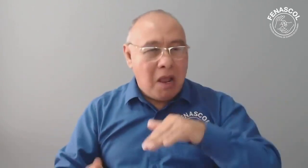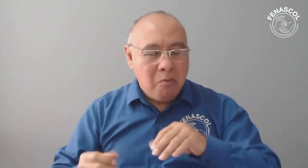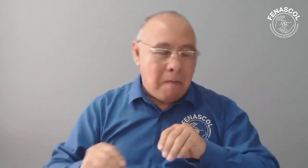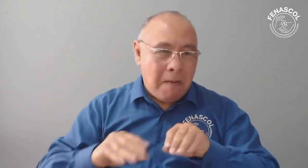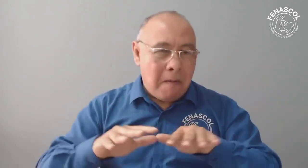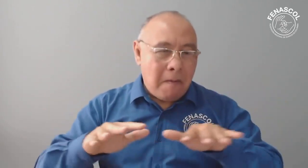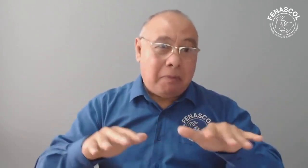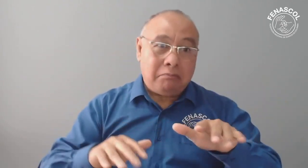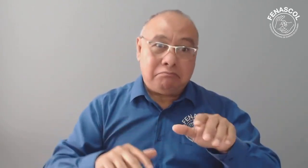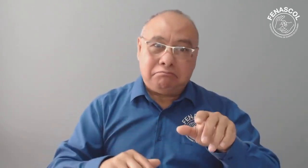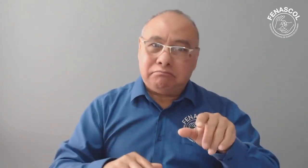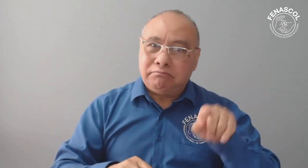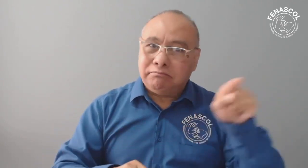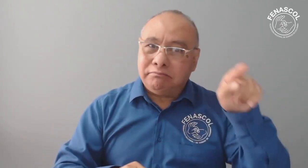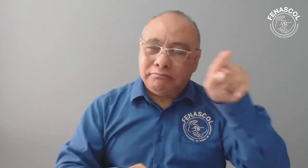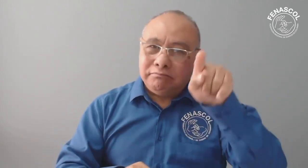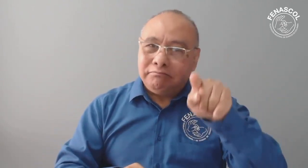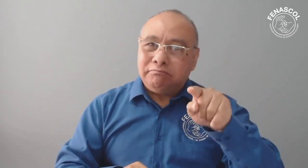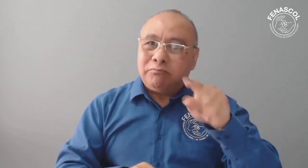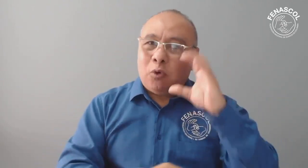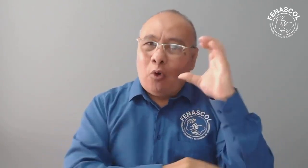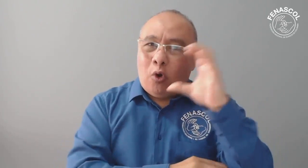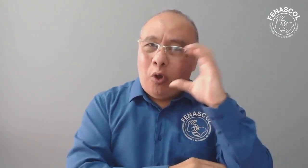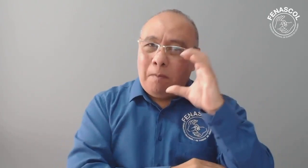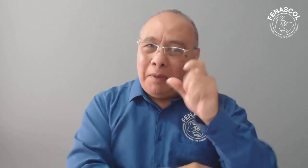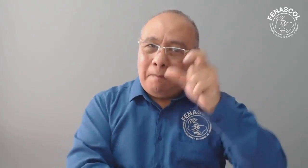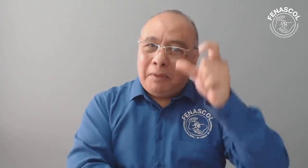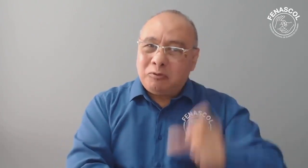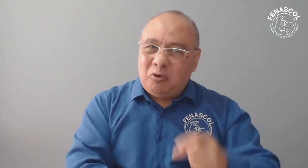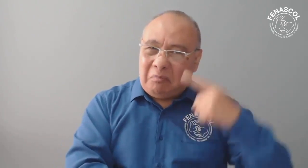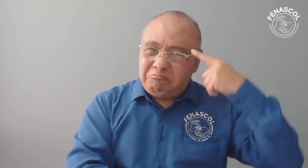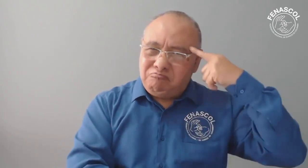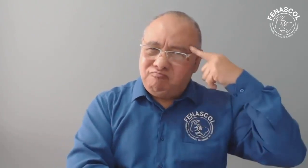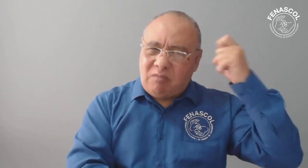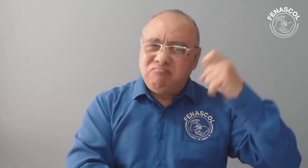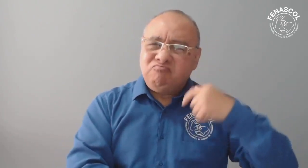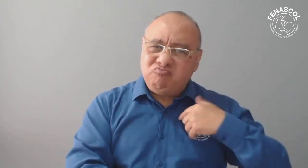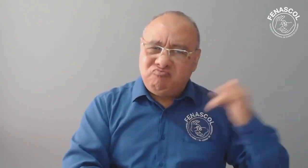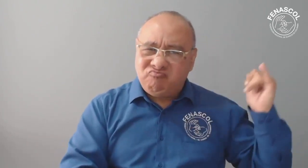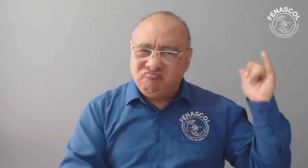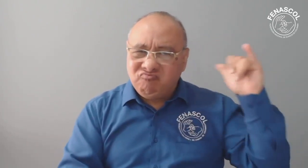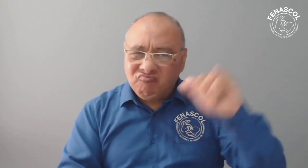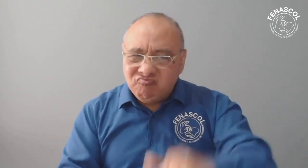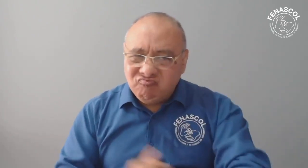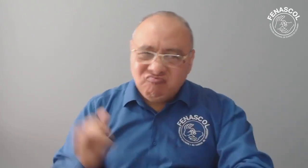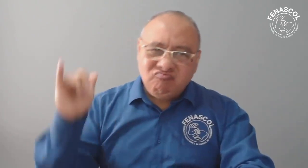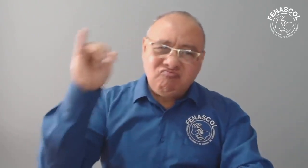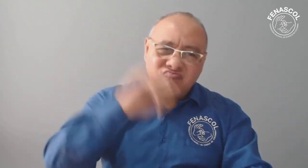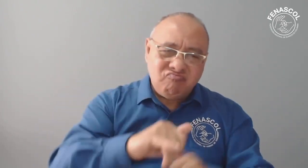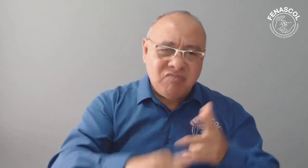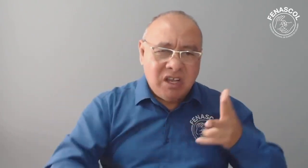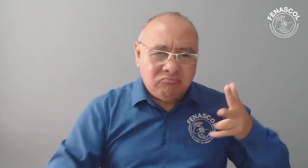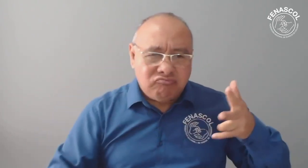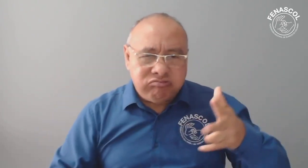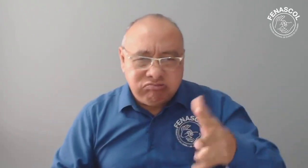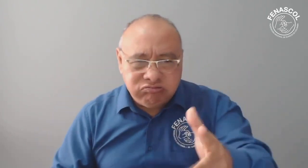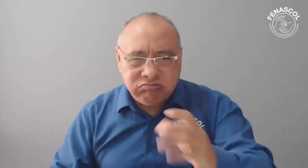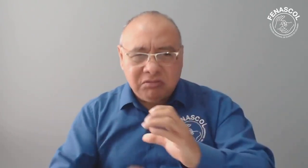y por ello muchos han asumido el reto de desplazarse a Bogotá por medio de transporte aéreo, terrestre y demás.